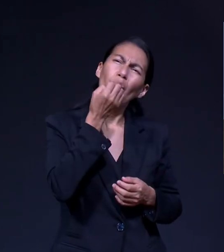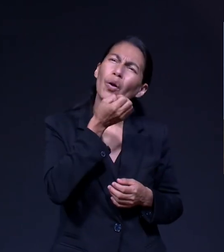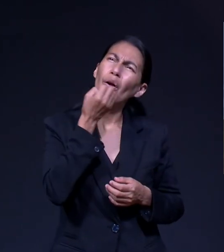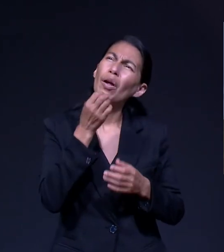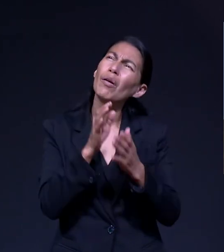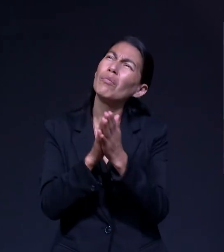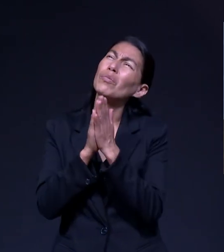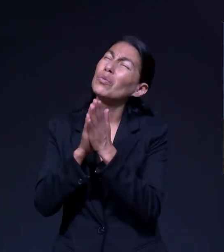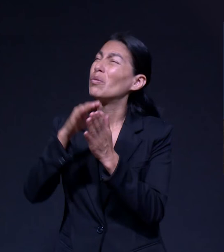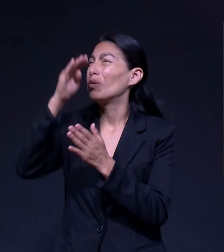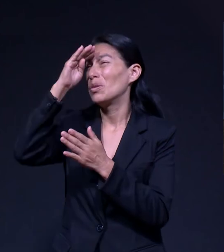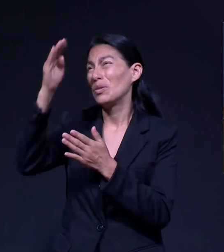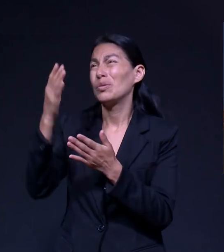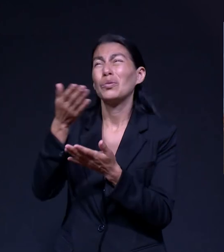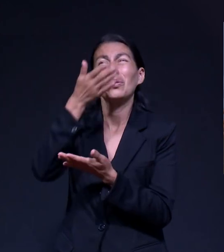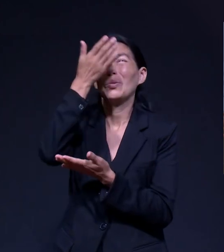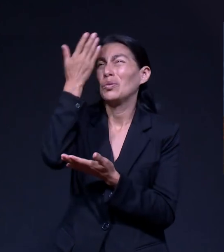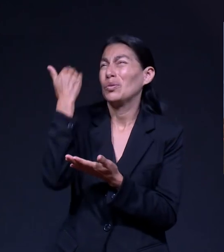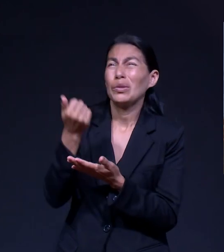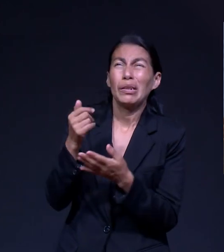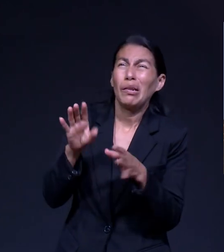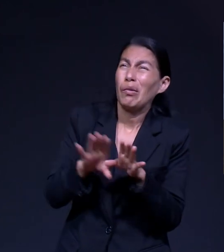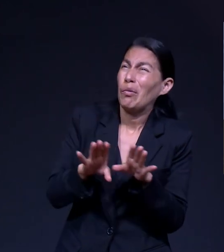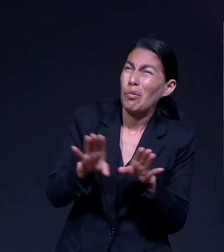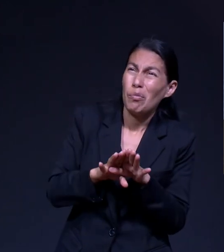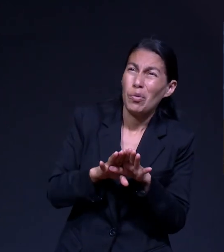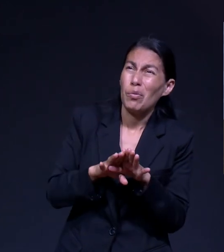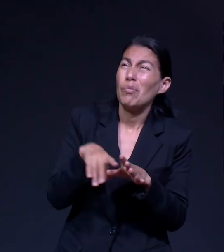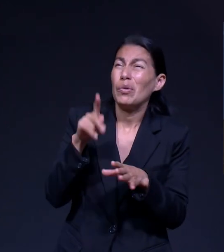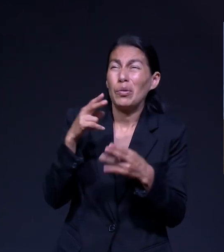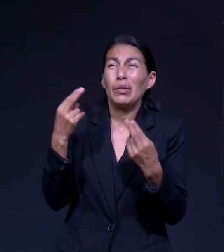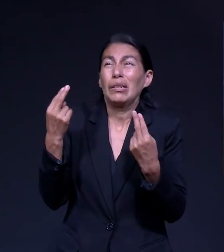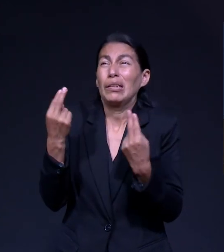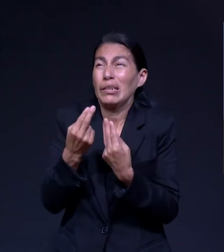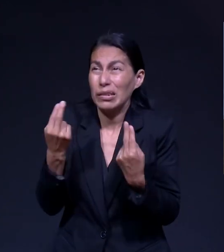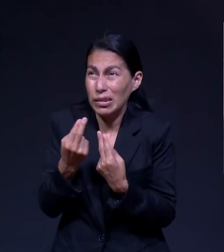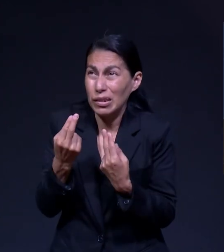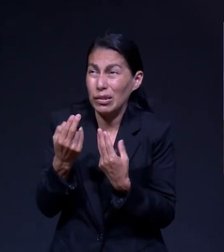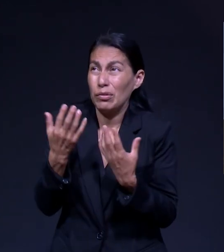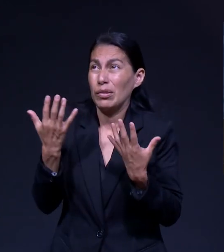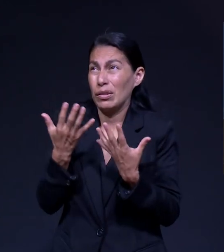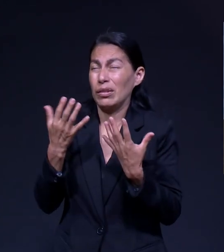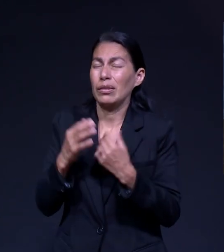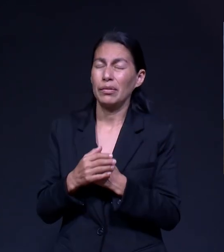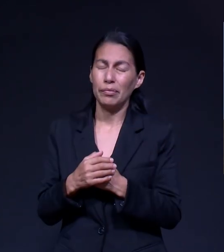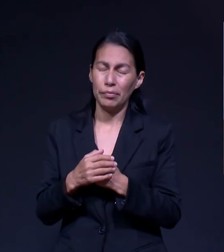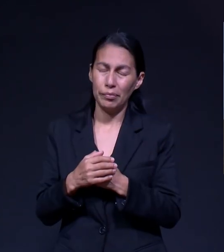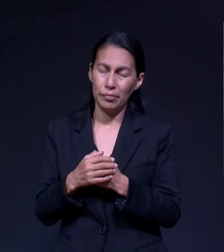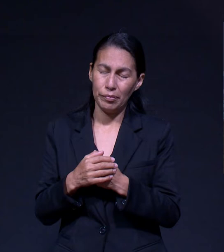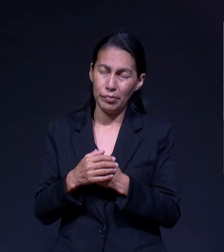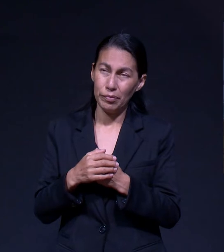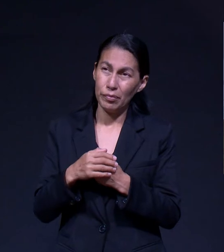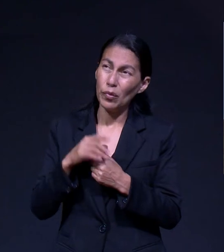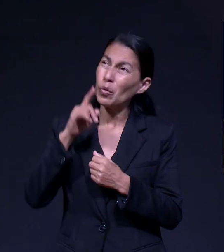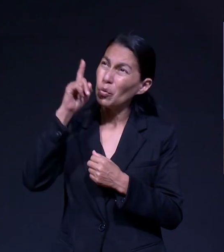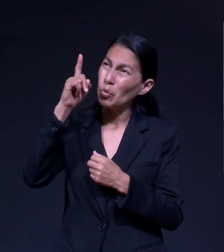Y Es Algo Brillante Porque En Todo Lo Que He He He Forzado Lo Más Que He Podido Dios Me Ha Dado La Capacidad Dios Me Ha